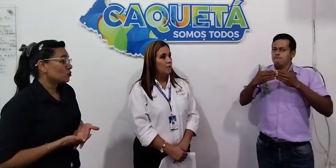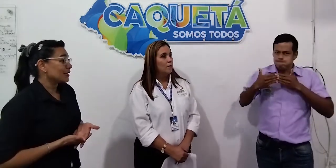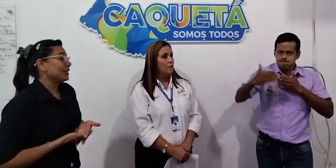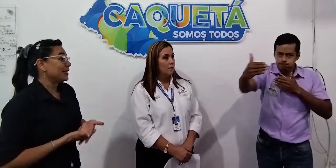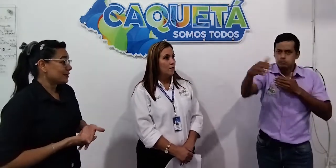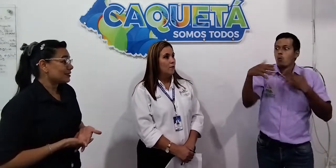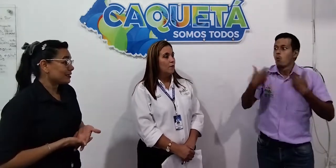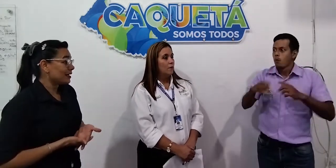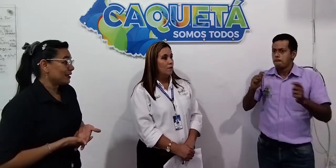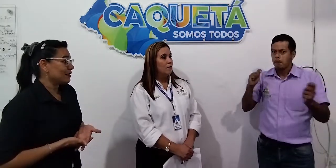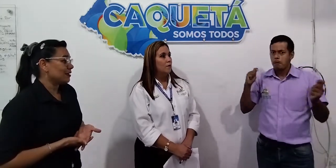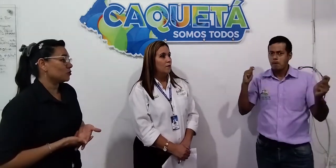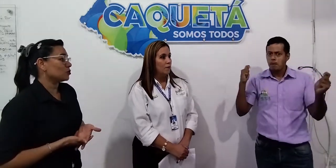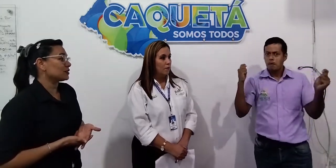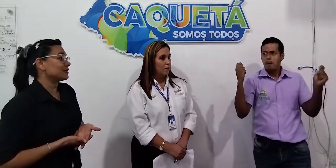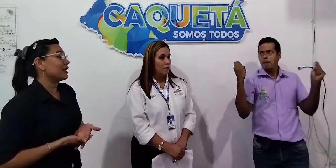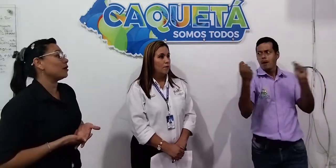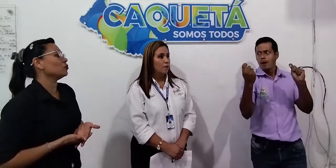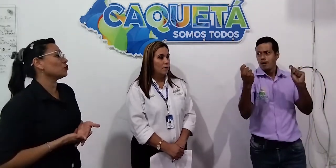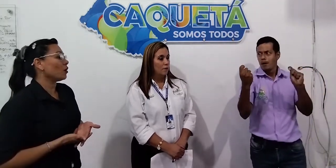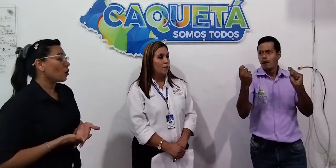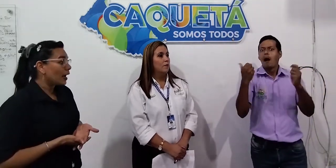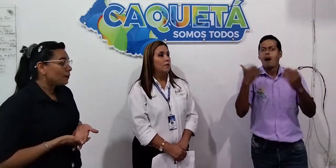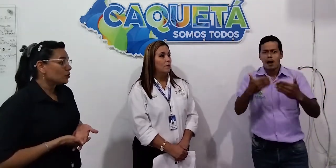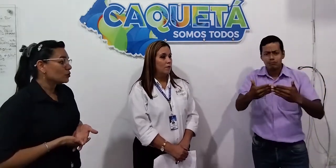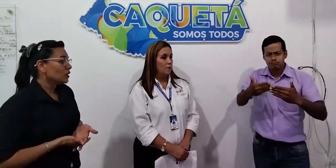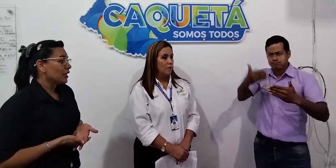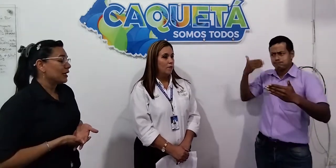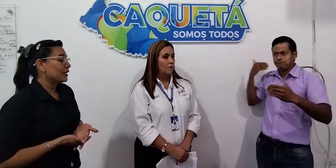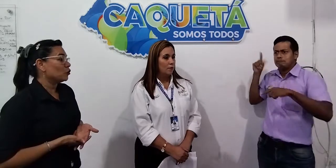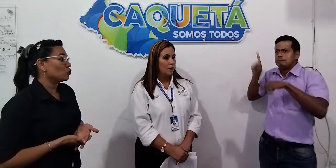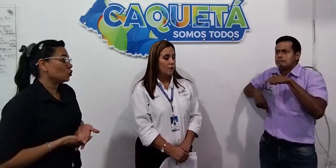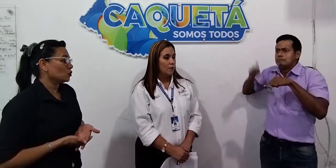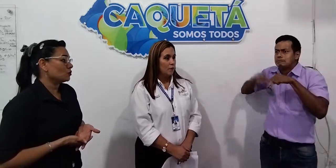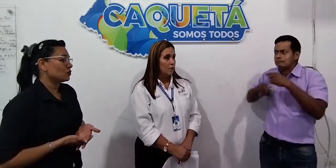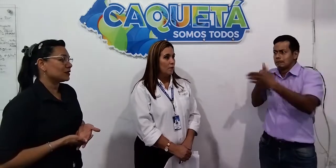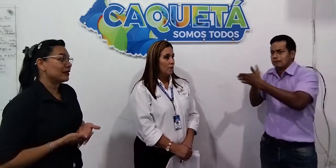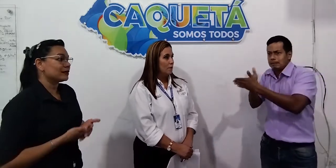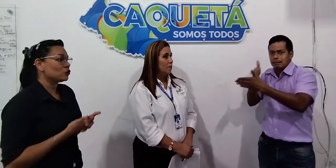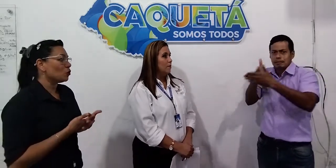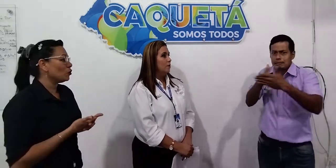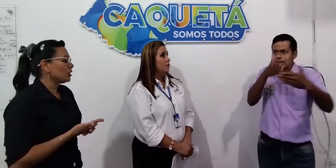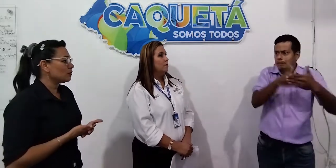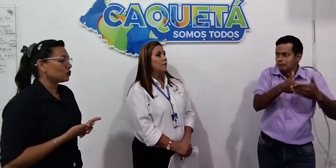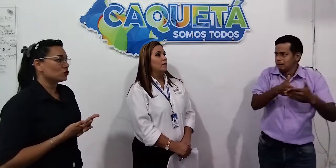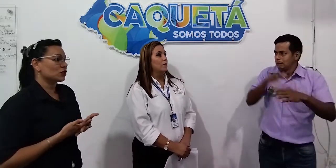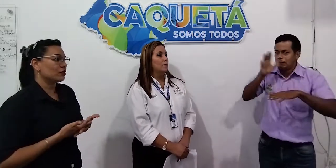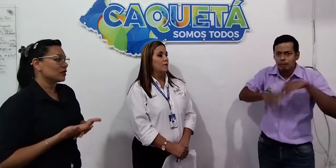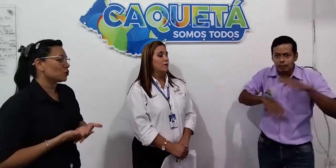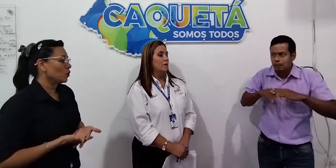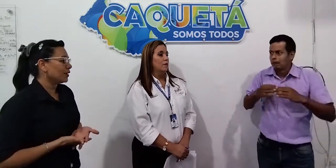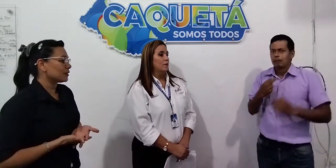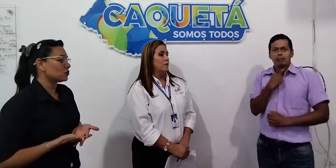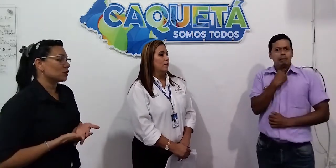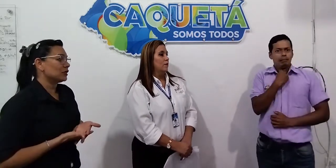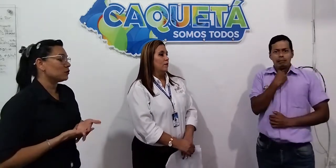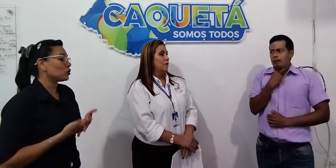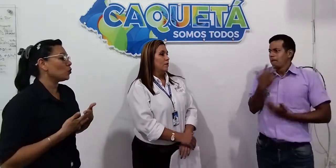y gracias a esa ley, entonces se han notado cambios en la inclusión. Entonces, antes no podíamos, se nos cerraron las puertas, no teníamos la